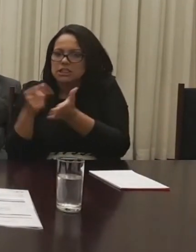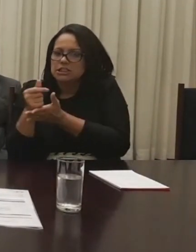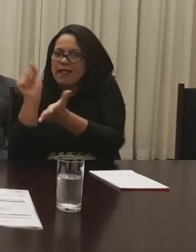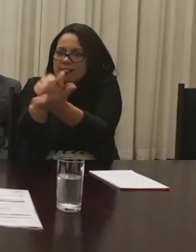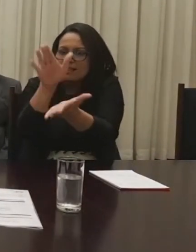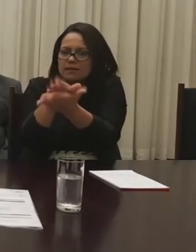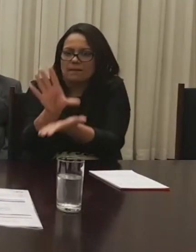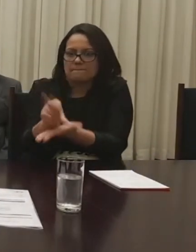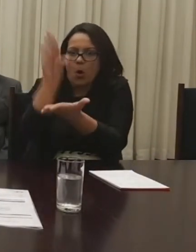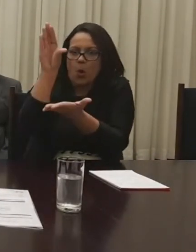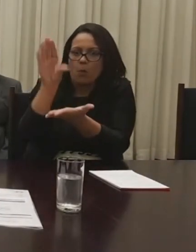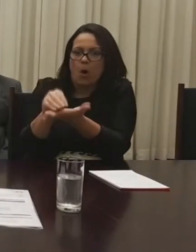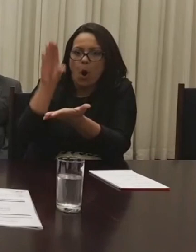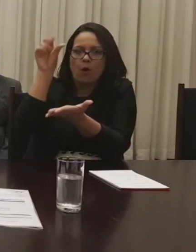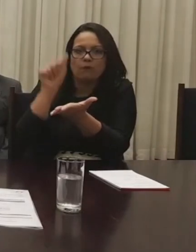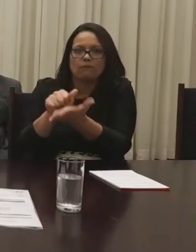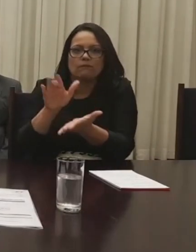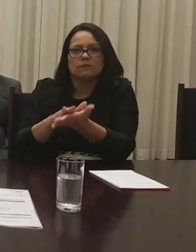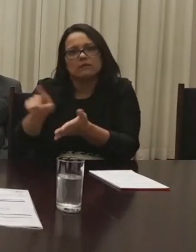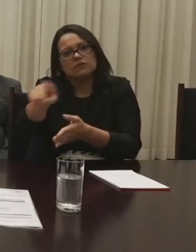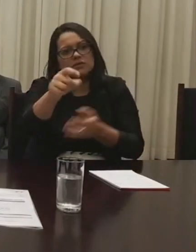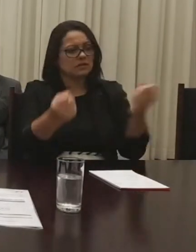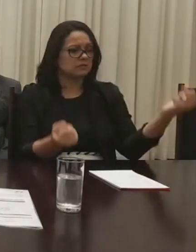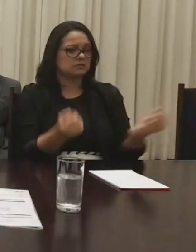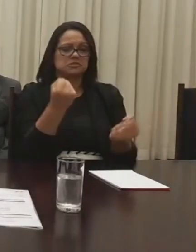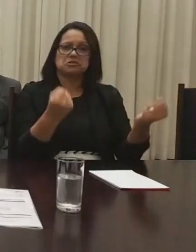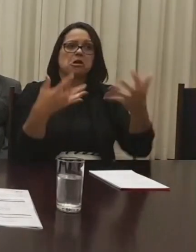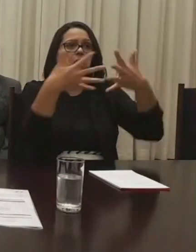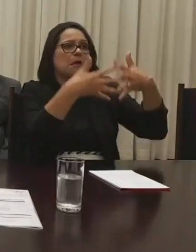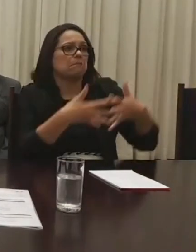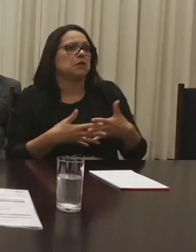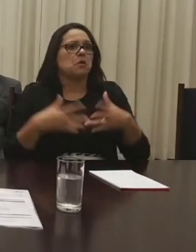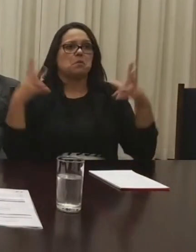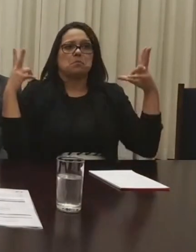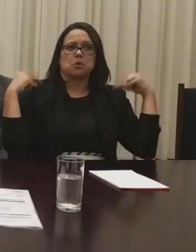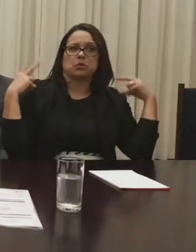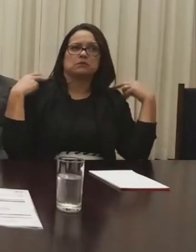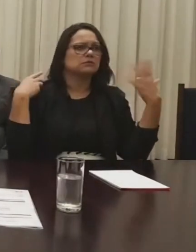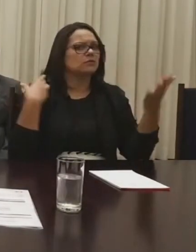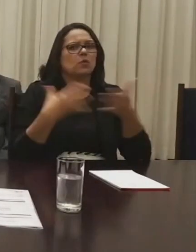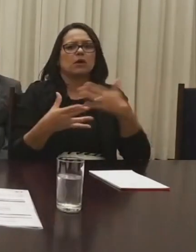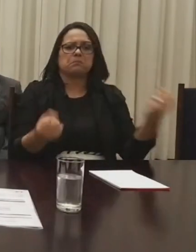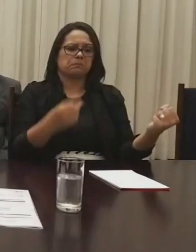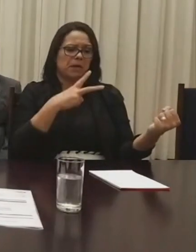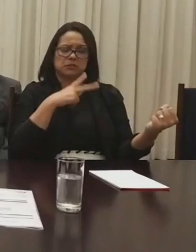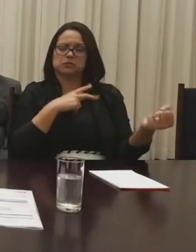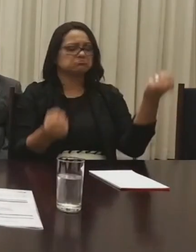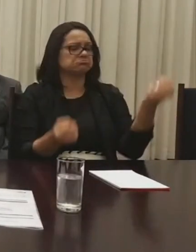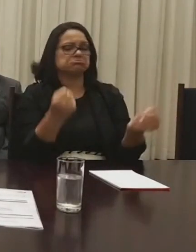pegadinha para você que dirige, não importa se você é cabineiro, motor de ônibus, carro particular, seja o que for.